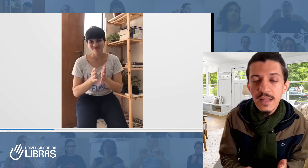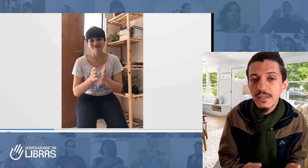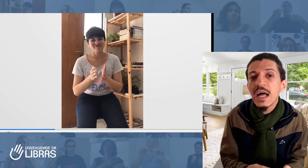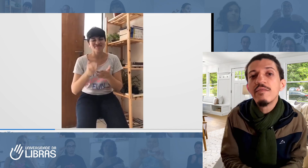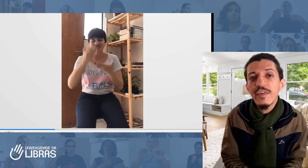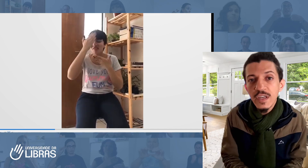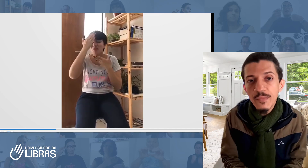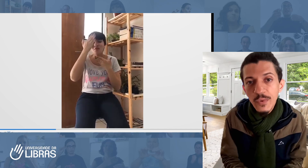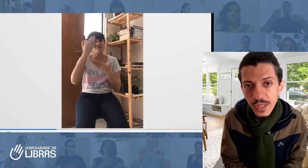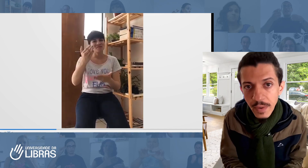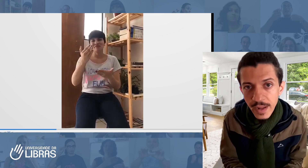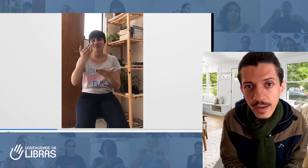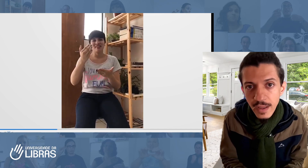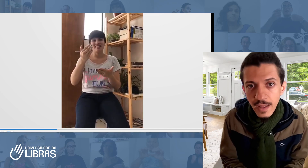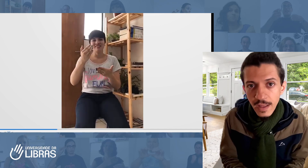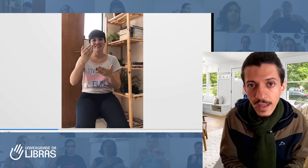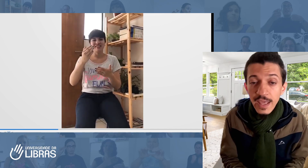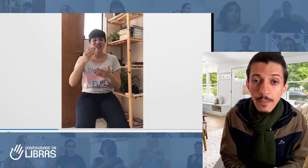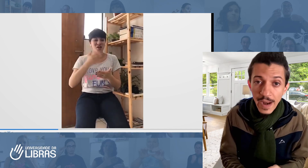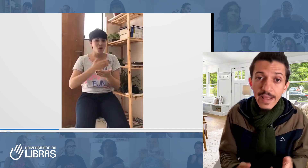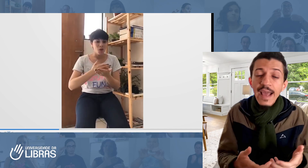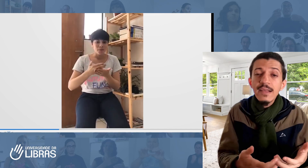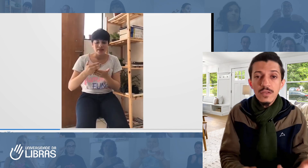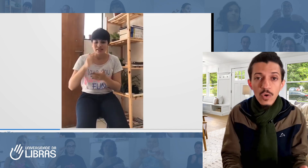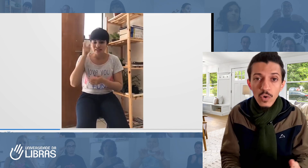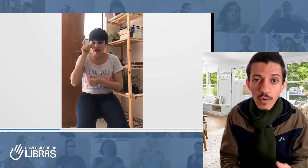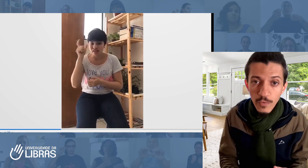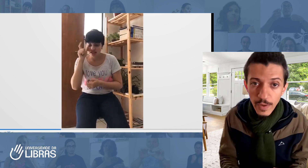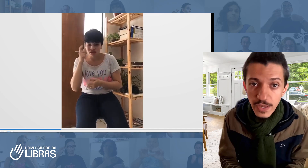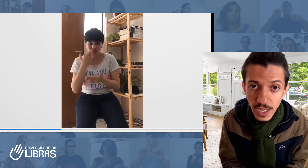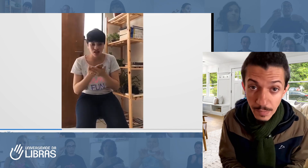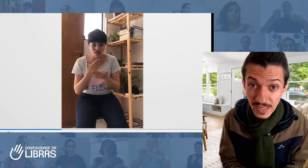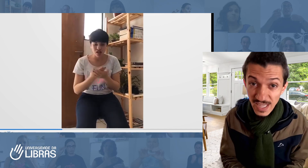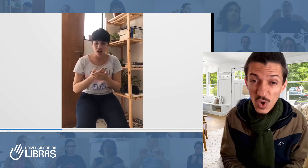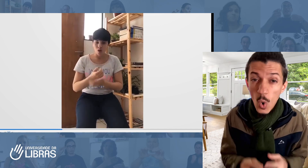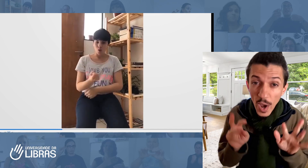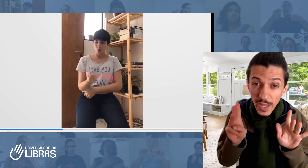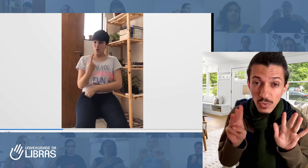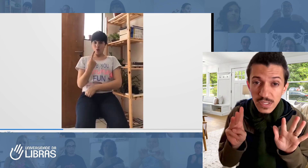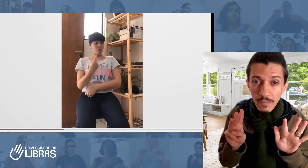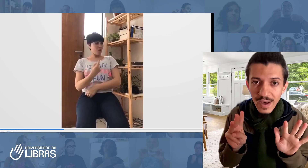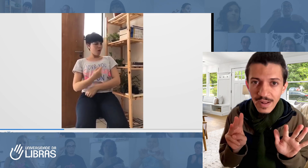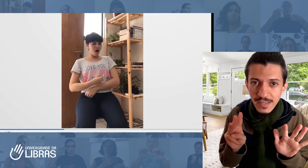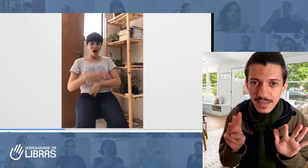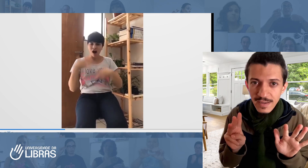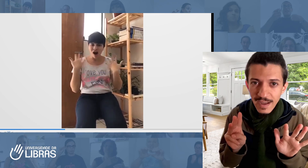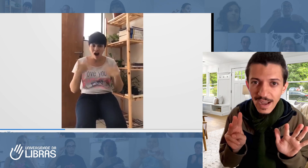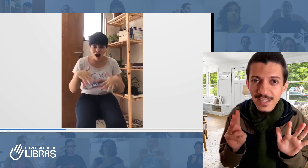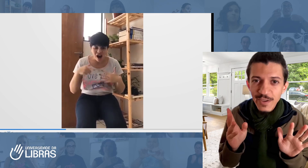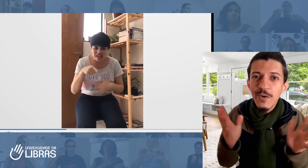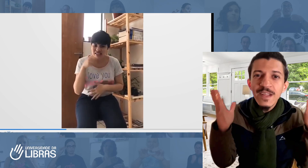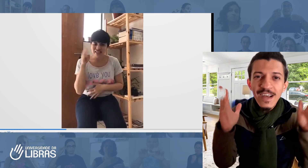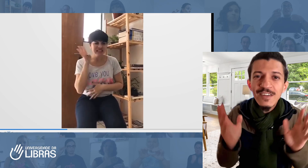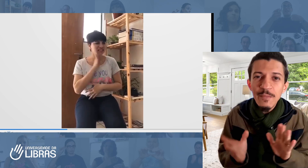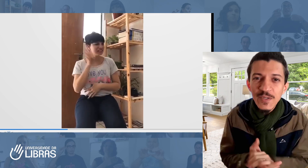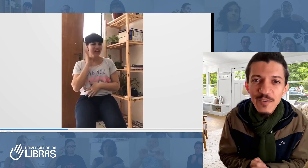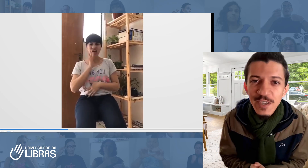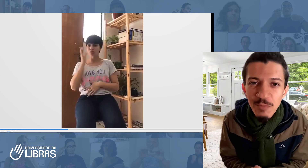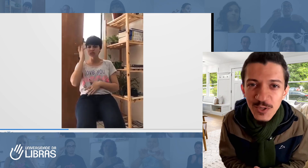estavam fazendo por semana. E para quem se tornou fluente em Libras em oito semanas, adivinha quantas aulas que a pessoa fez por dia?